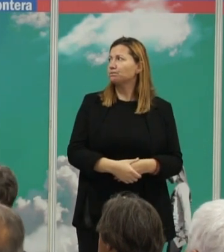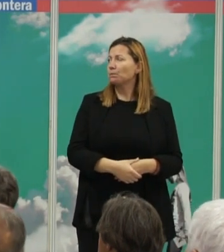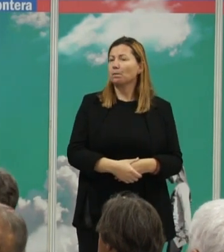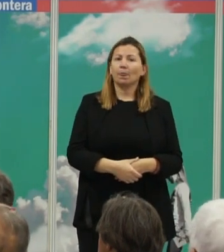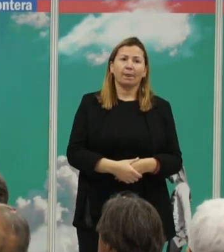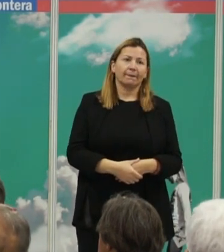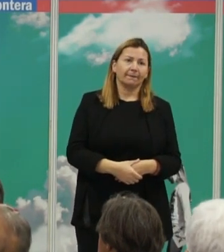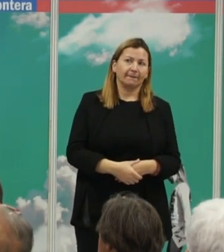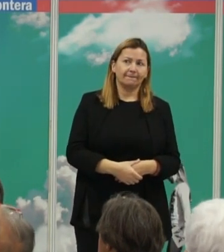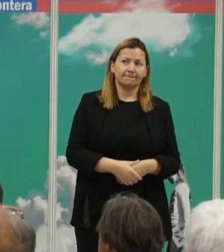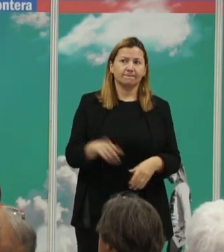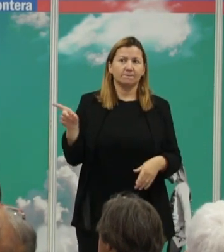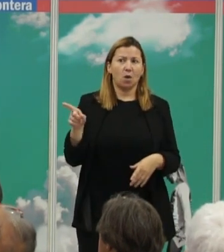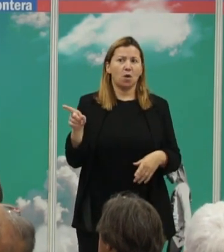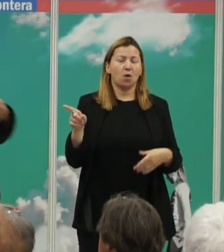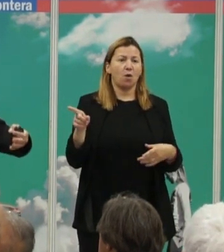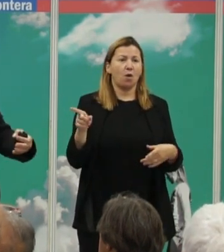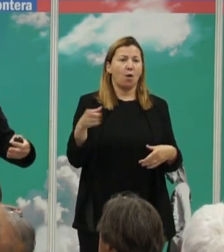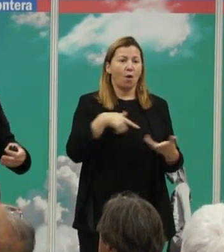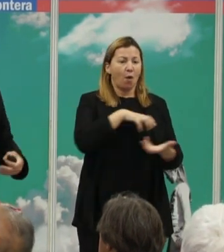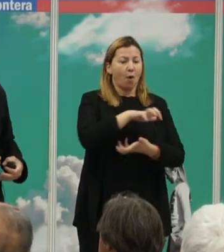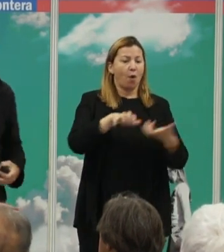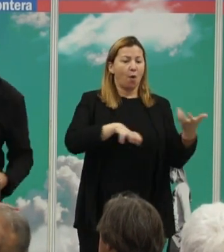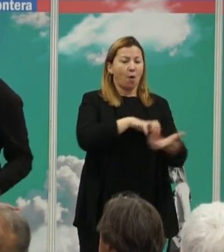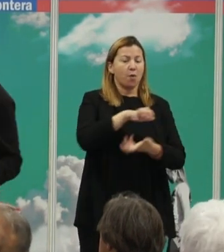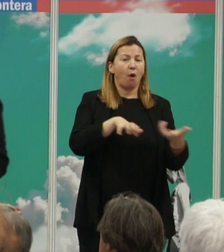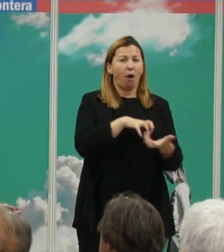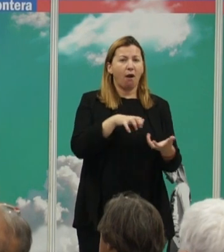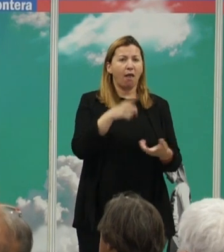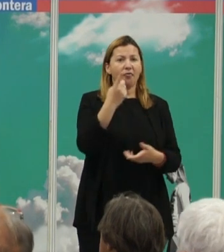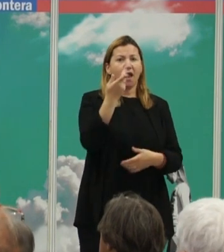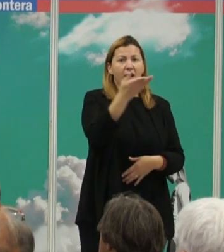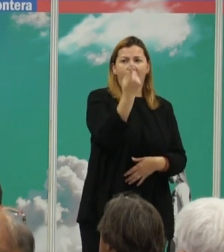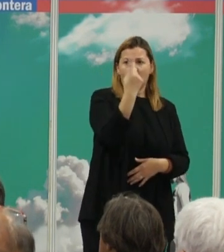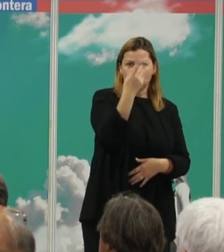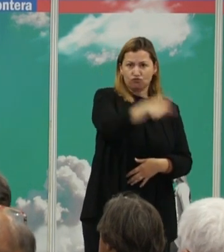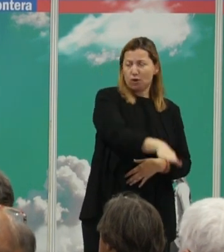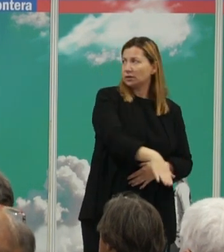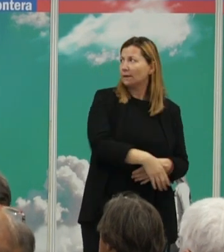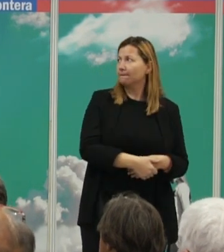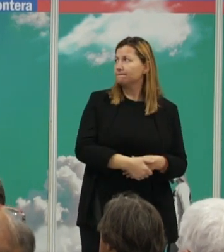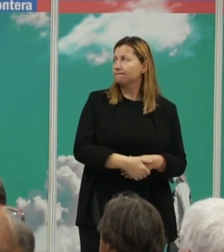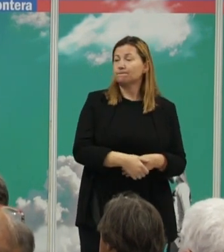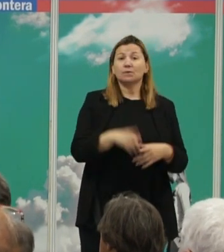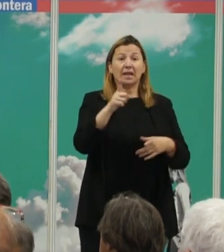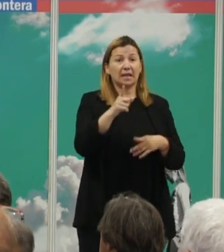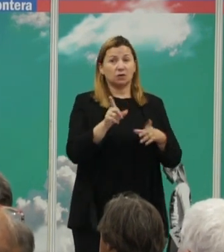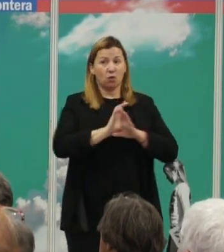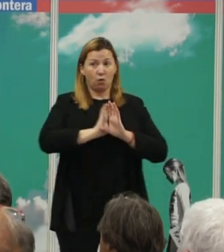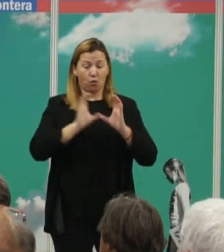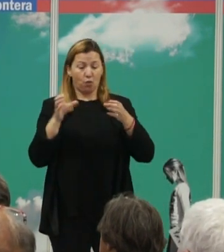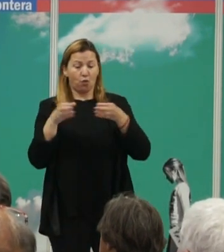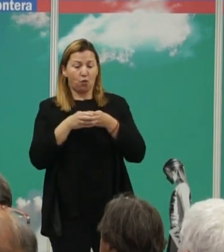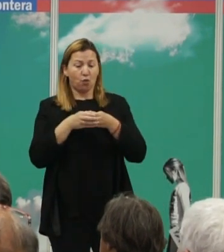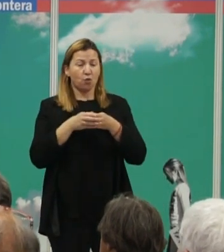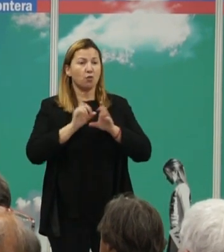fenómenos de violencia letal es decir, en que muere uno de los individuos y es muerto no solamente por un individuo sino por un grupo de individuos. Esto sería